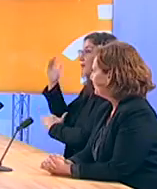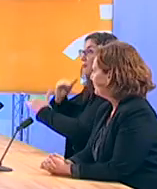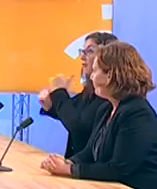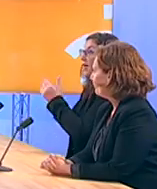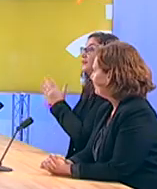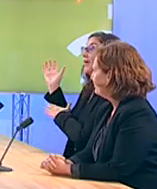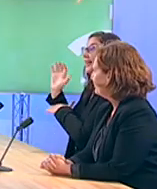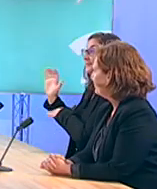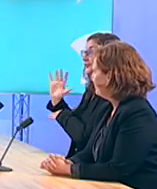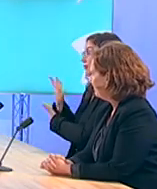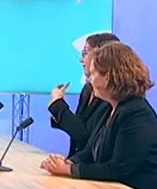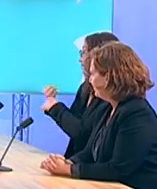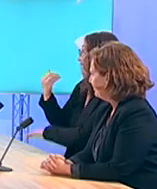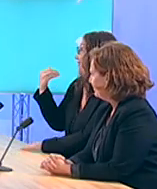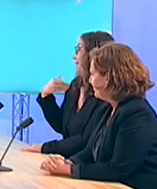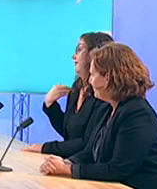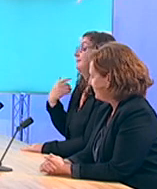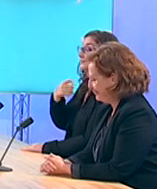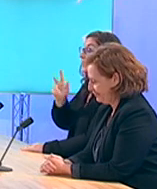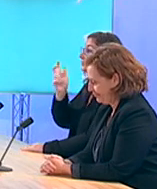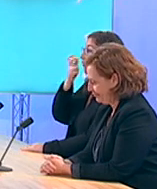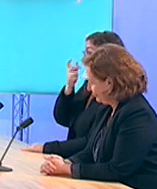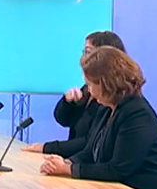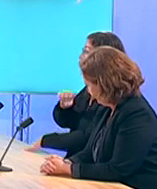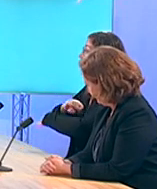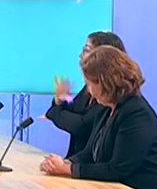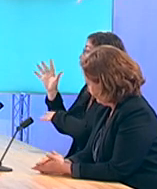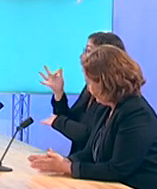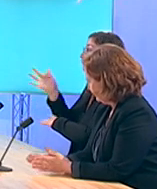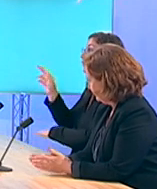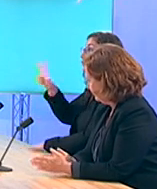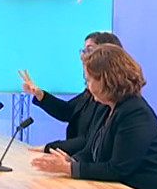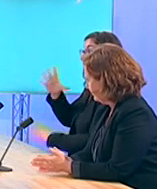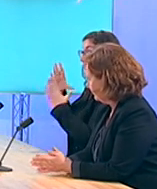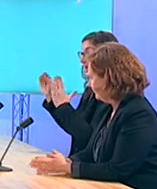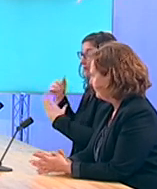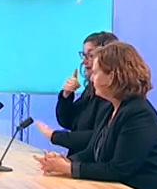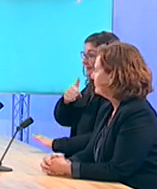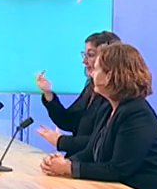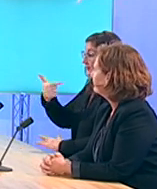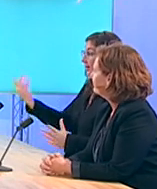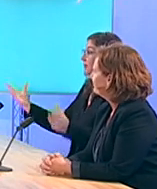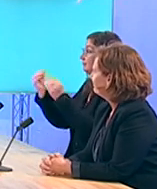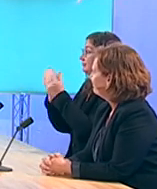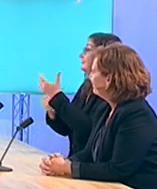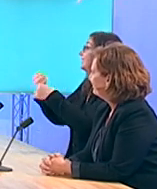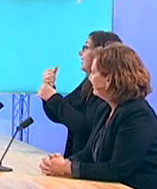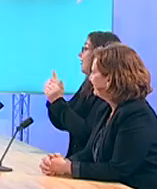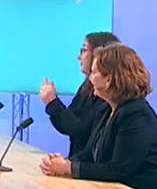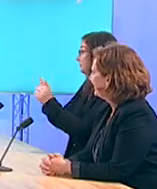créé par Sandrine Gadet, qui est une journaliste de France 3 Pays de l'Alors. Nous sommes très fiers et très heureux de recevoir sur ce plateau. D